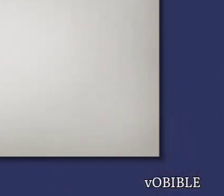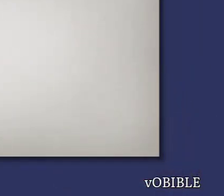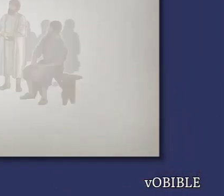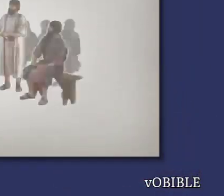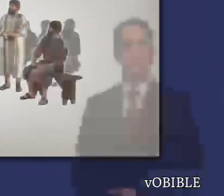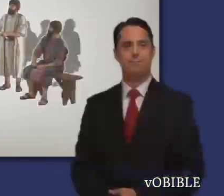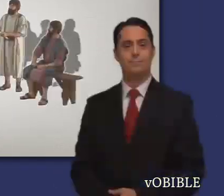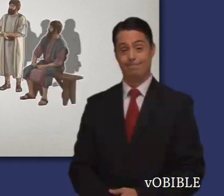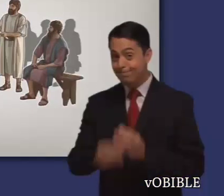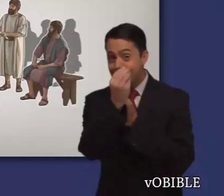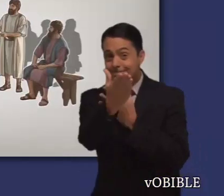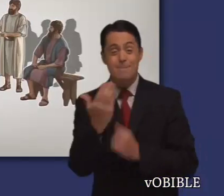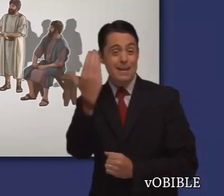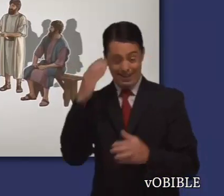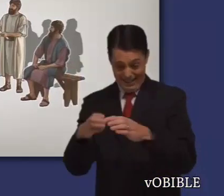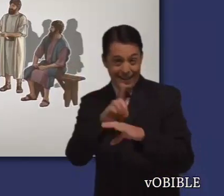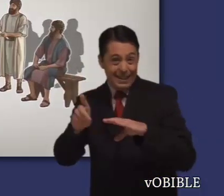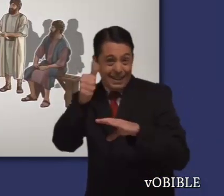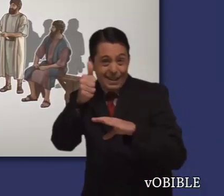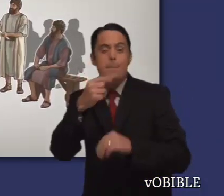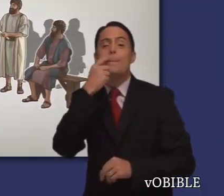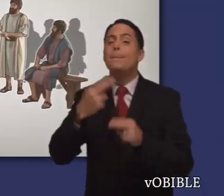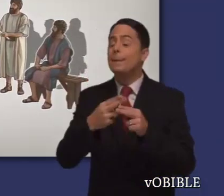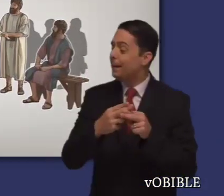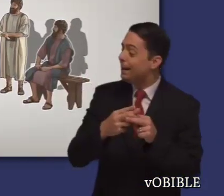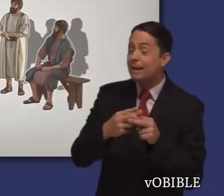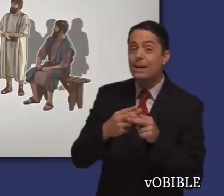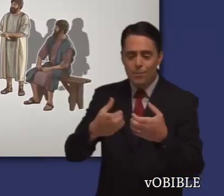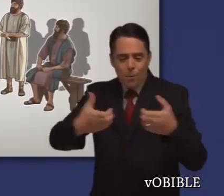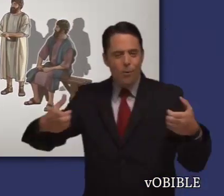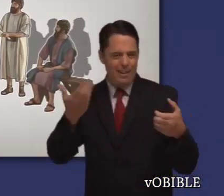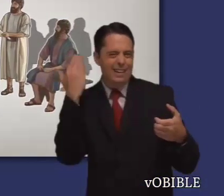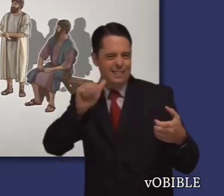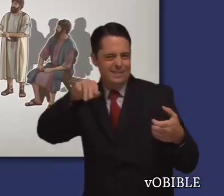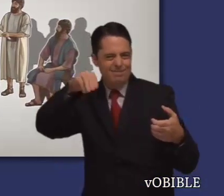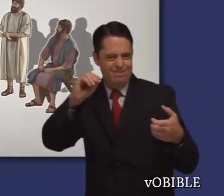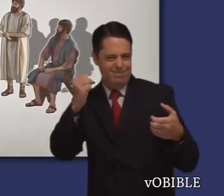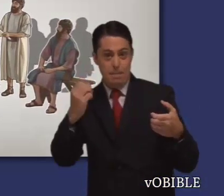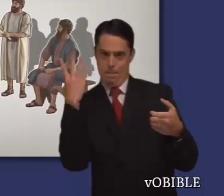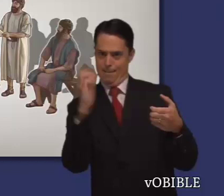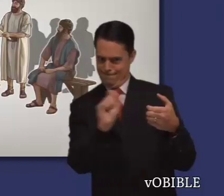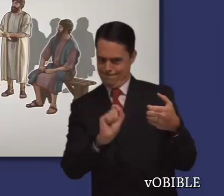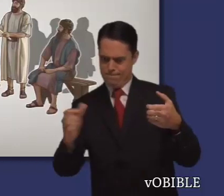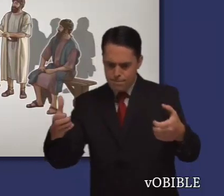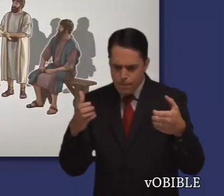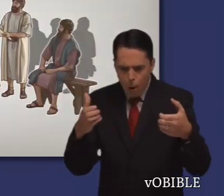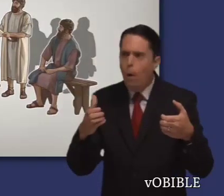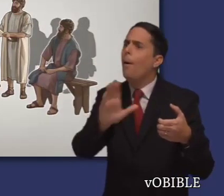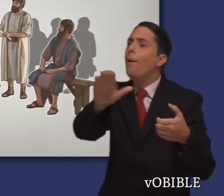¿Lo sabía? En una reunión del cuerpo gobernante del primer siglo, Santiago, medio hermano de Jesús,